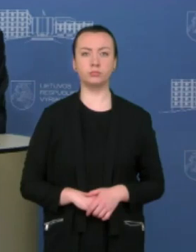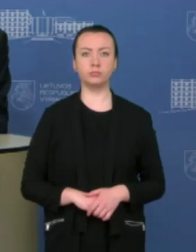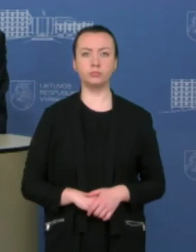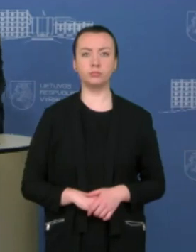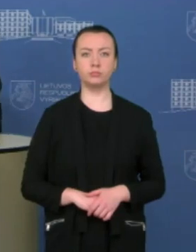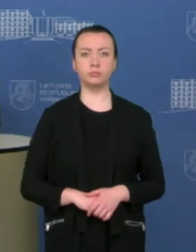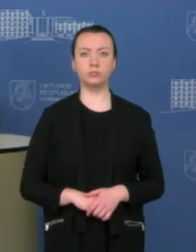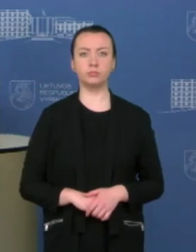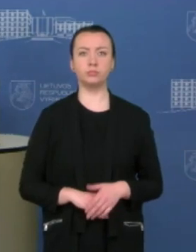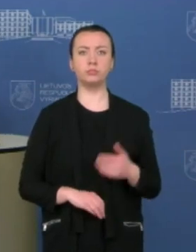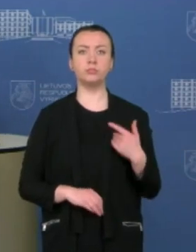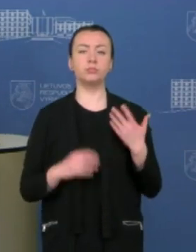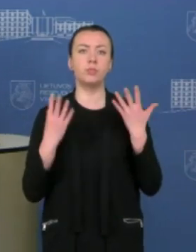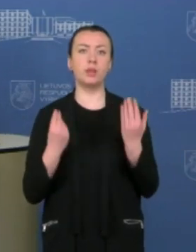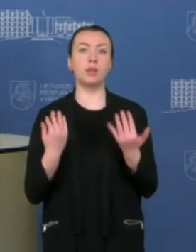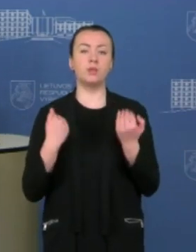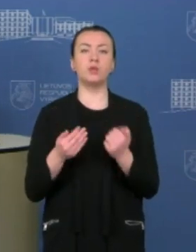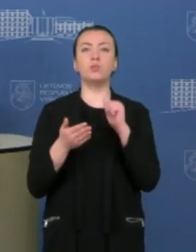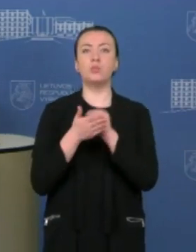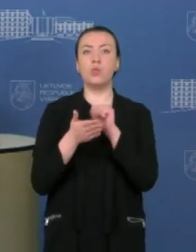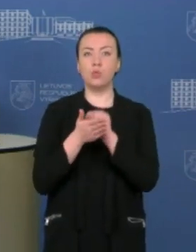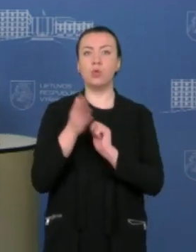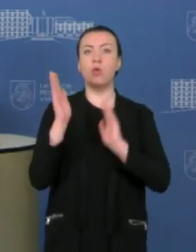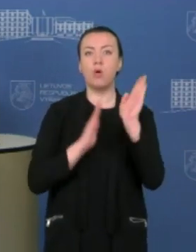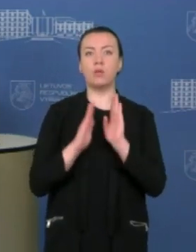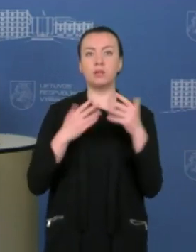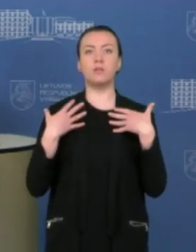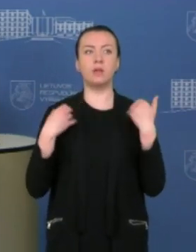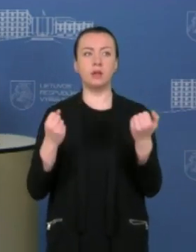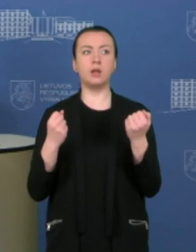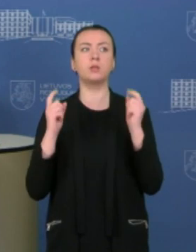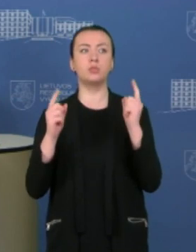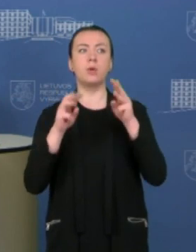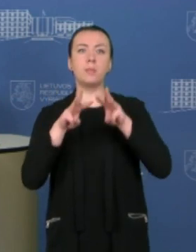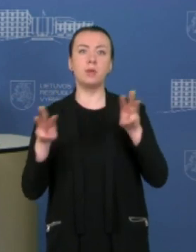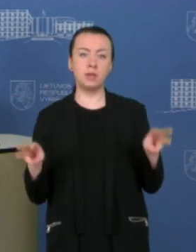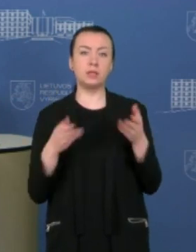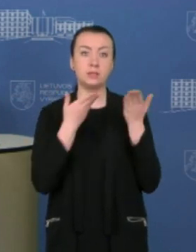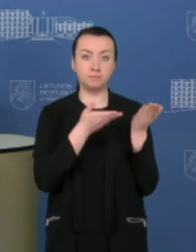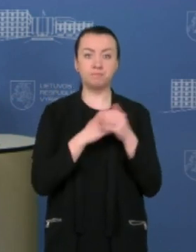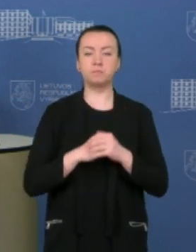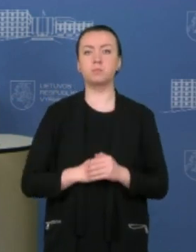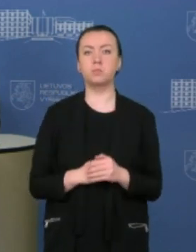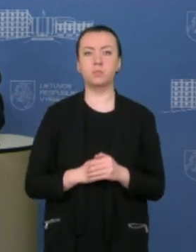Labadiena, spaudos panferencijoje, sveikatas apsaugos ministras Arunas Dulkys.